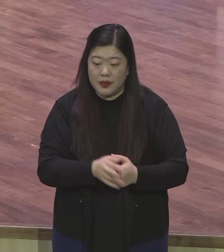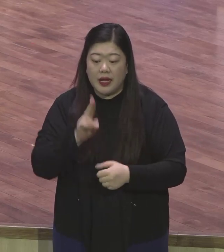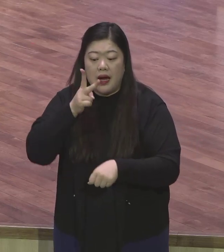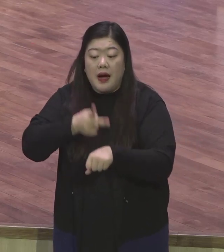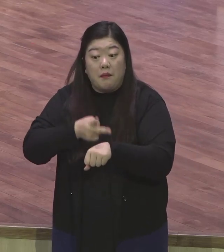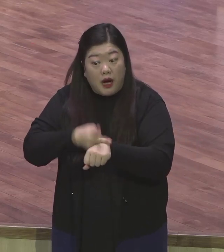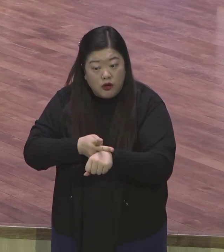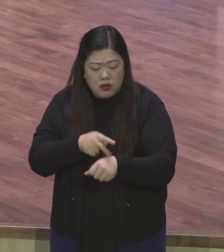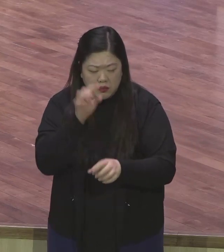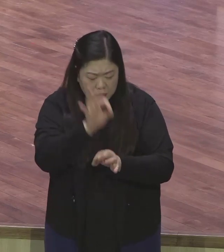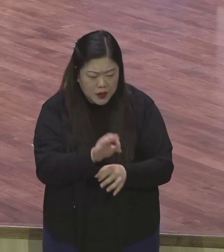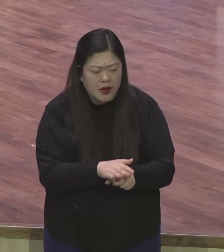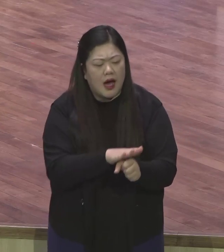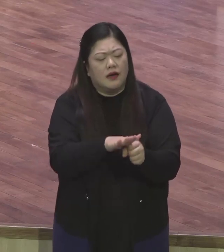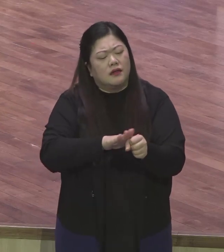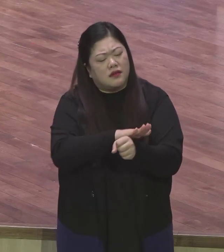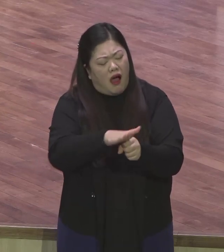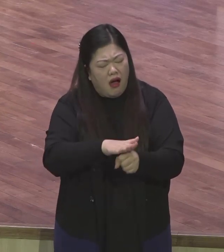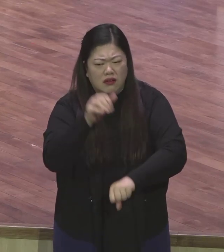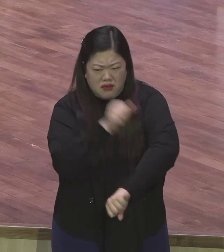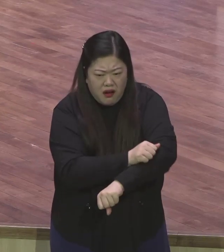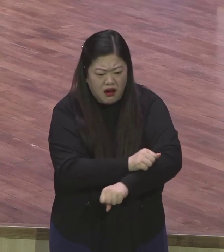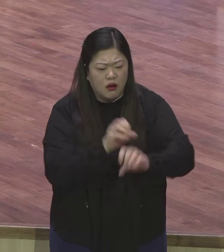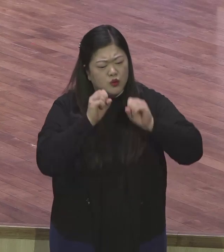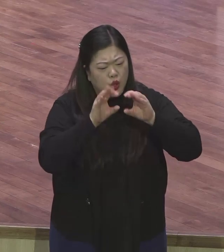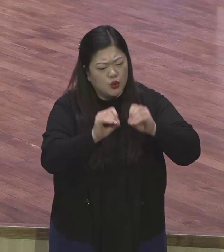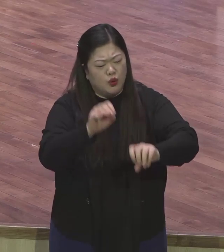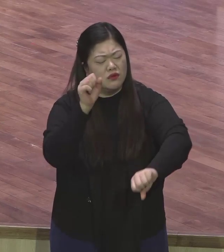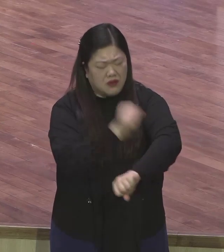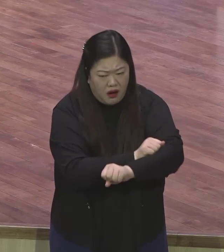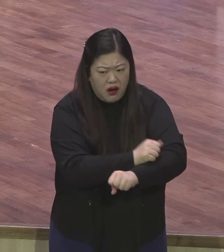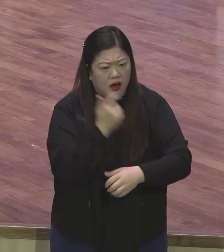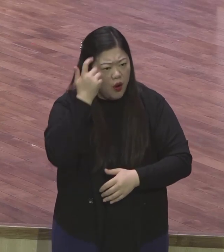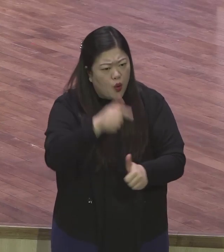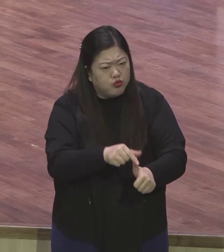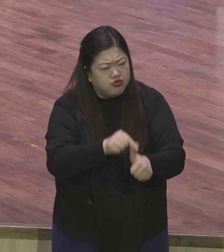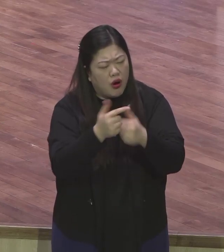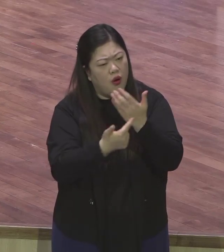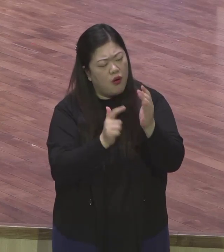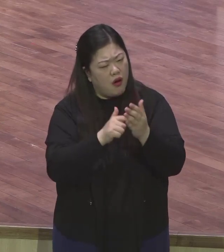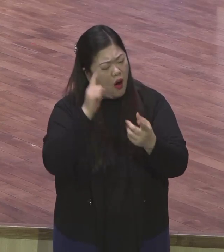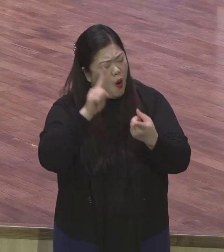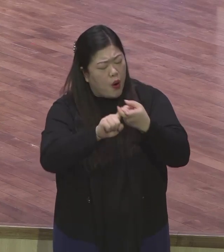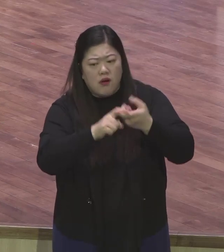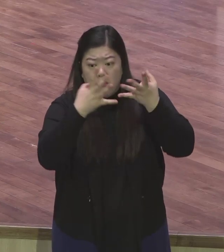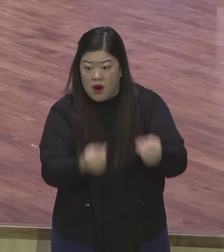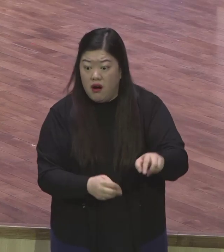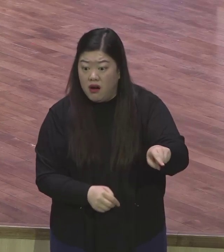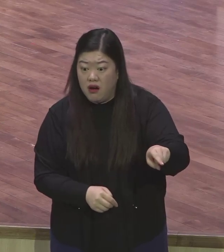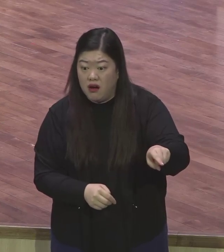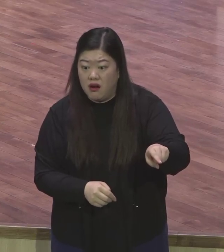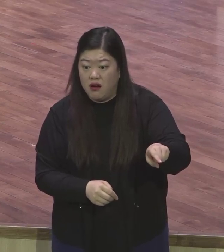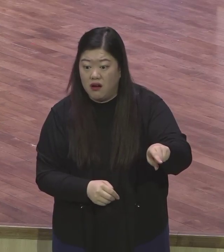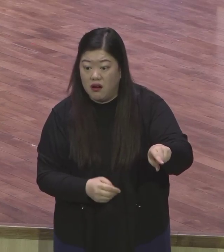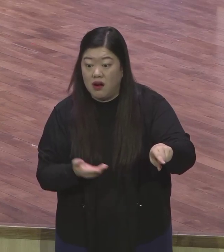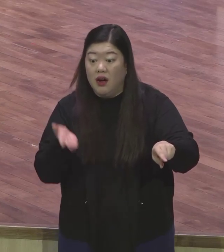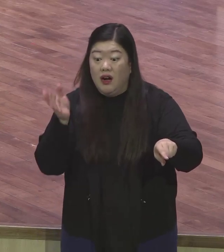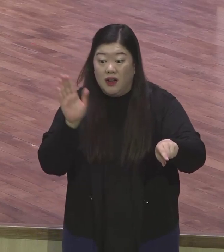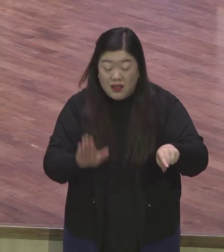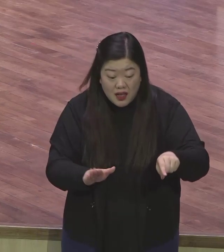있었고 보험점포에 대한 열정이 있었습니다 그 당시 보험을 증가하는 핍박도 있었습니다 그러면 불구하고 예수를 믿으며 그 열정이